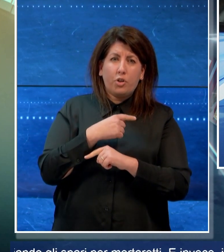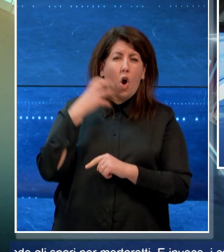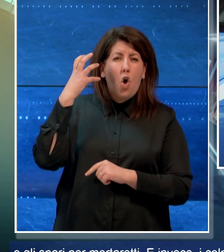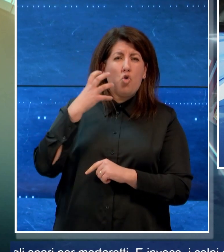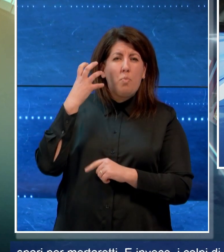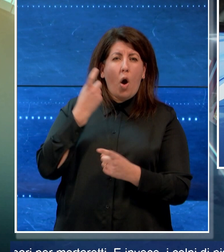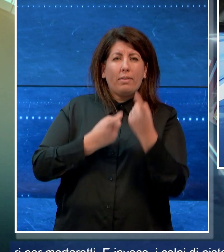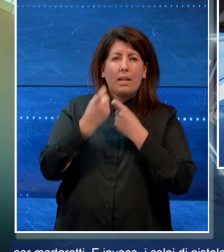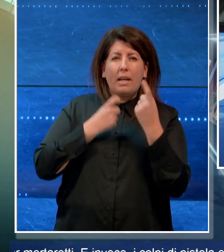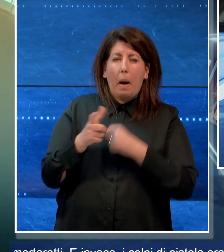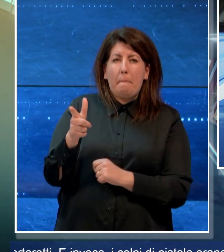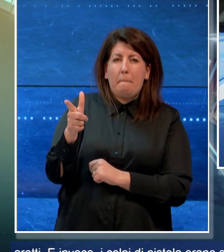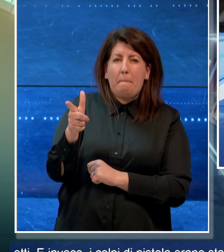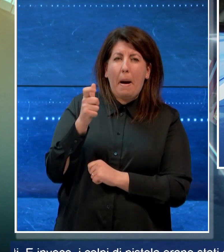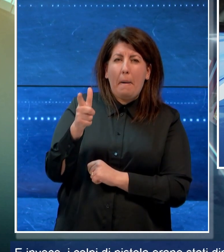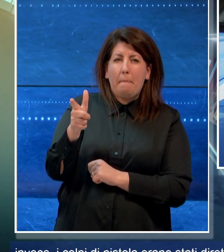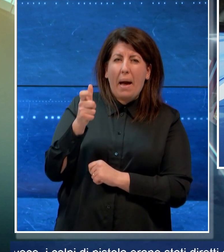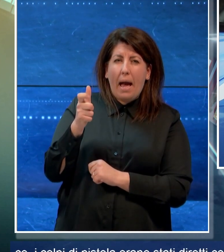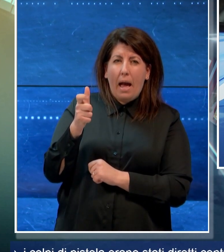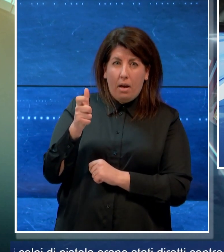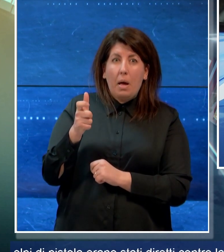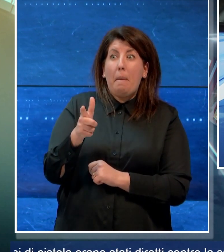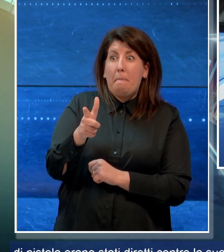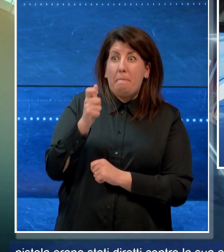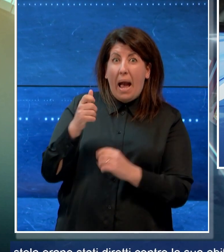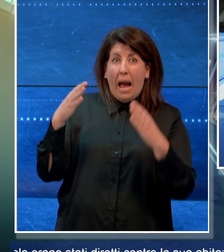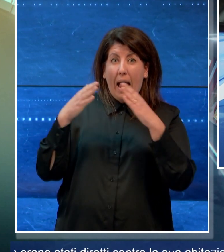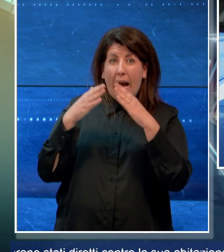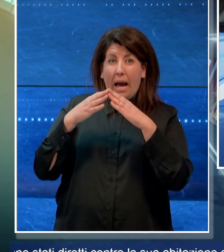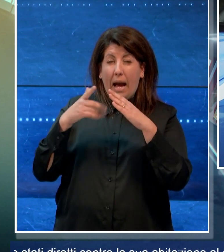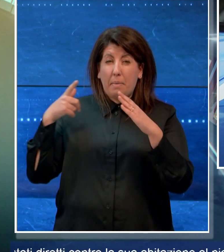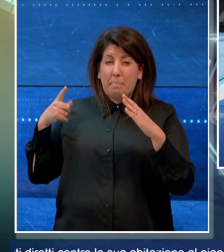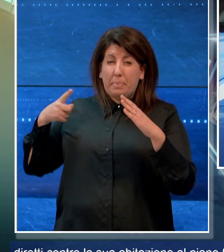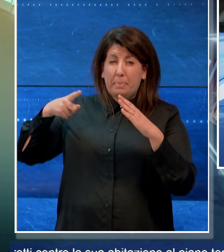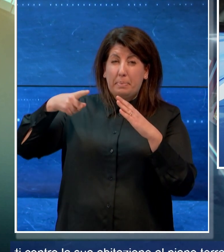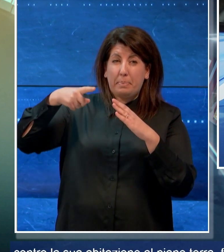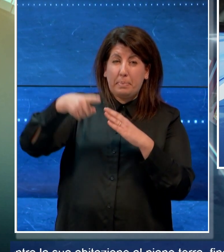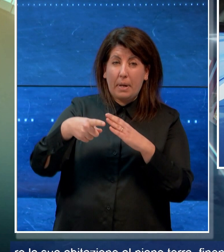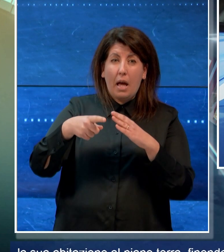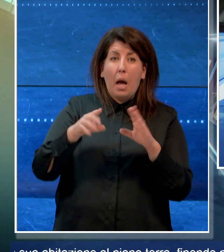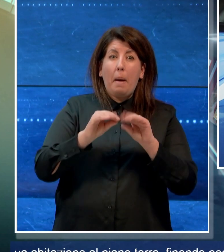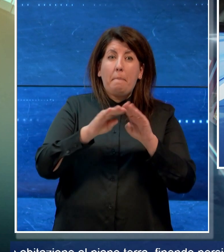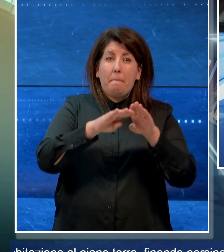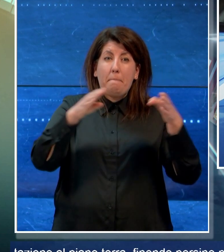pistola erano stati diretti contro la sua abitazione al piano terra, finendo persino per